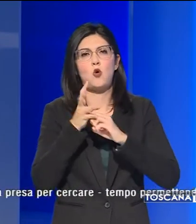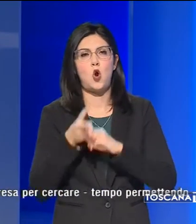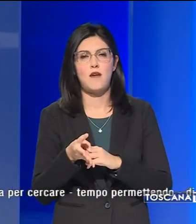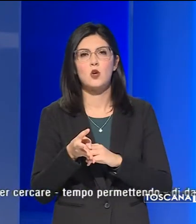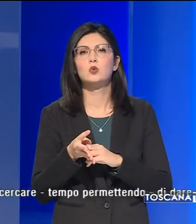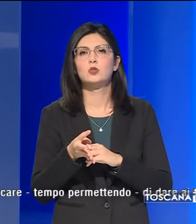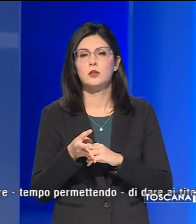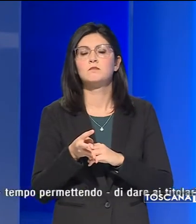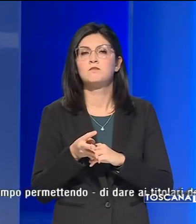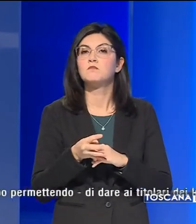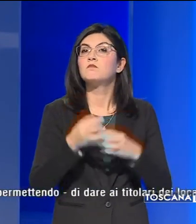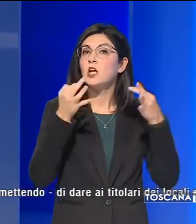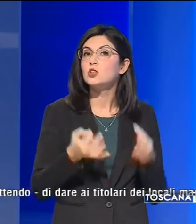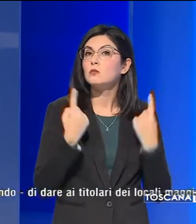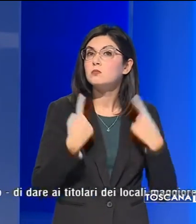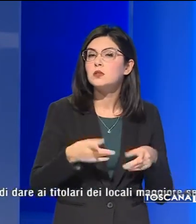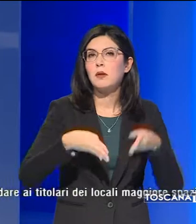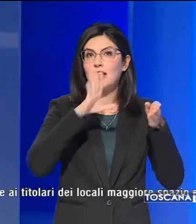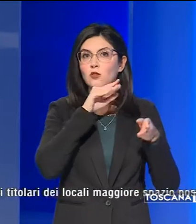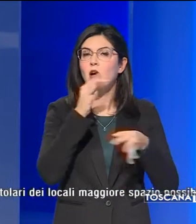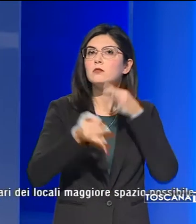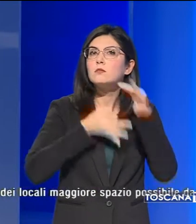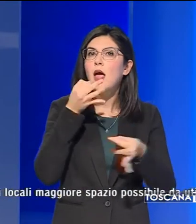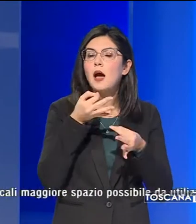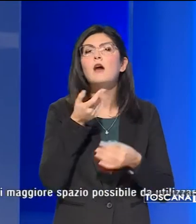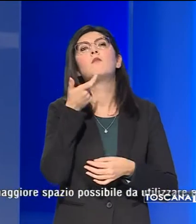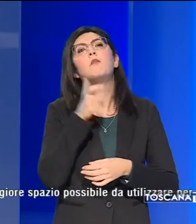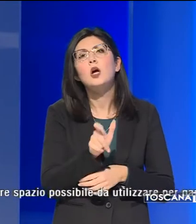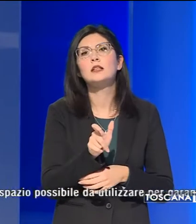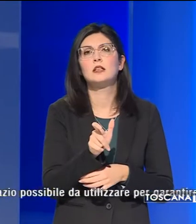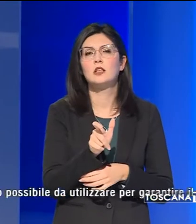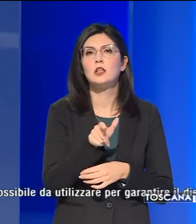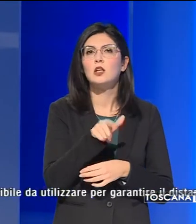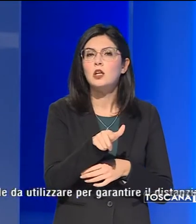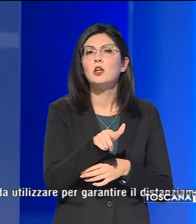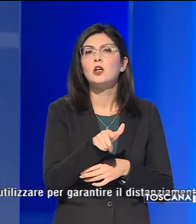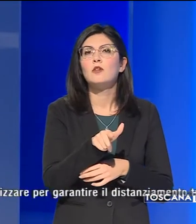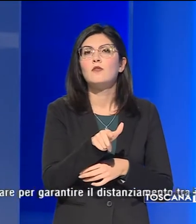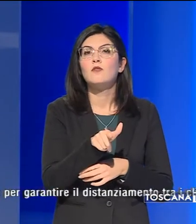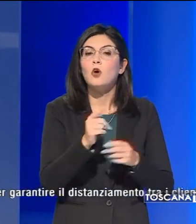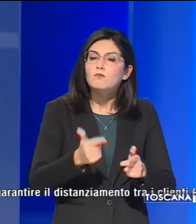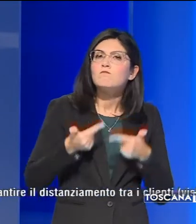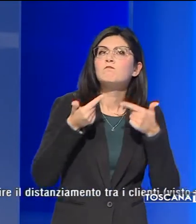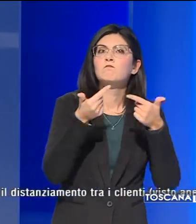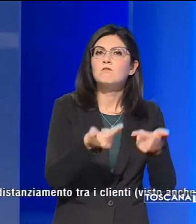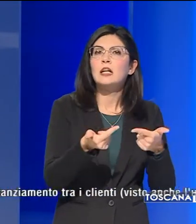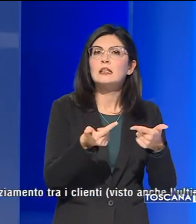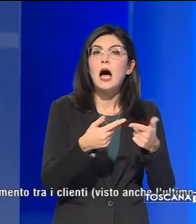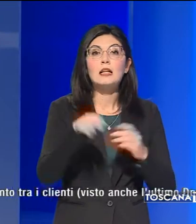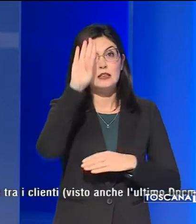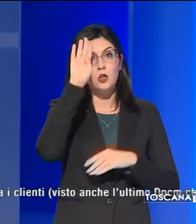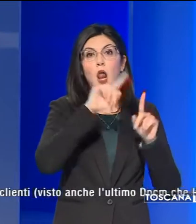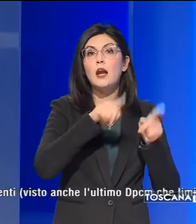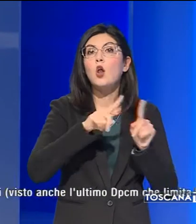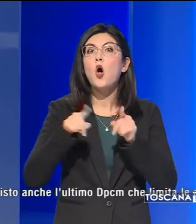La decisione, spiega Palazzo Vecchio, è stata presa per cercare tempo permettendo di dare ai titolari dei